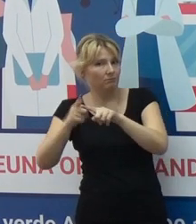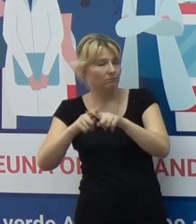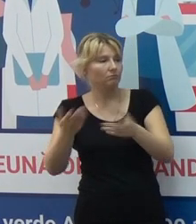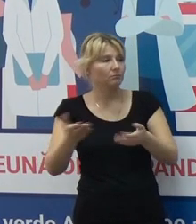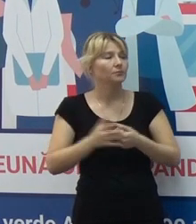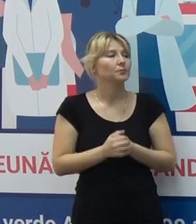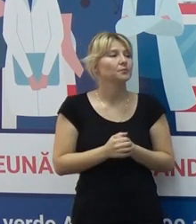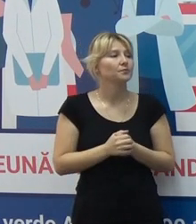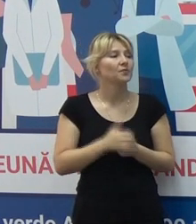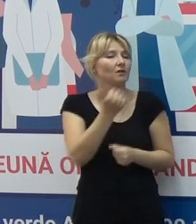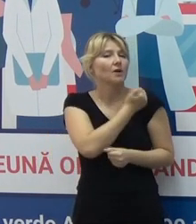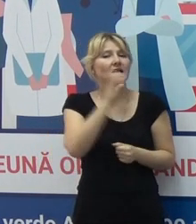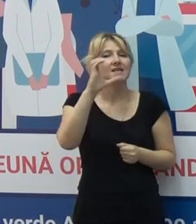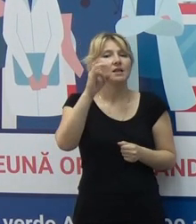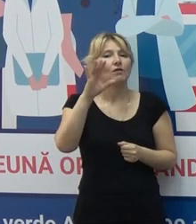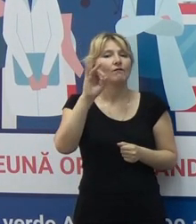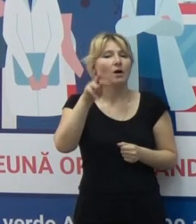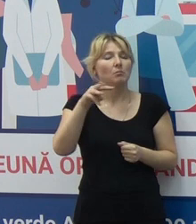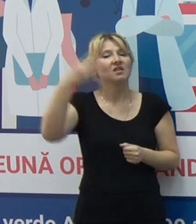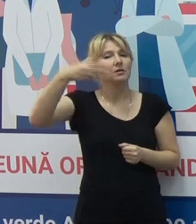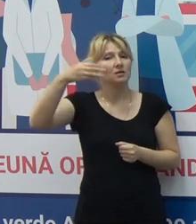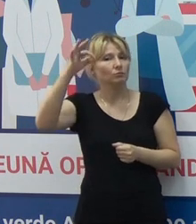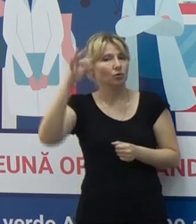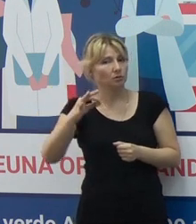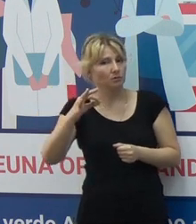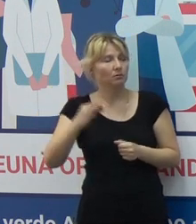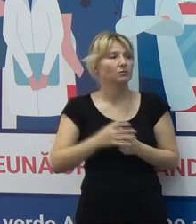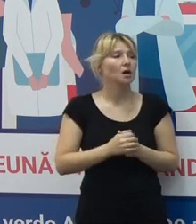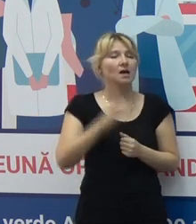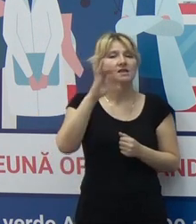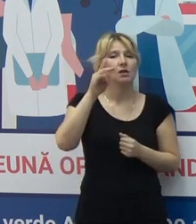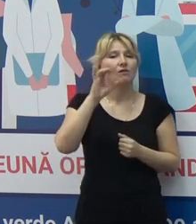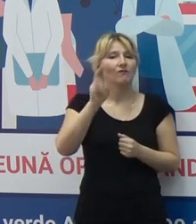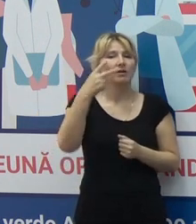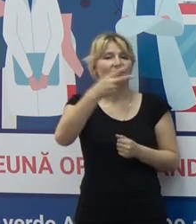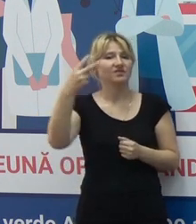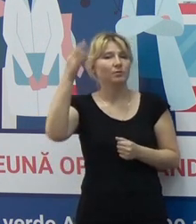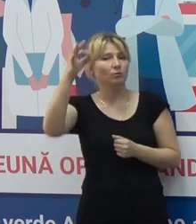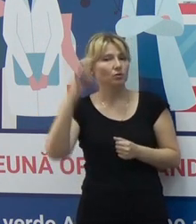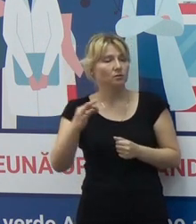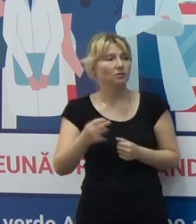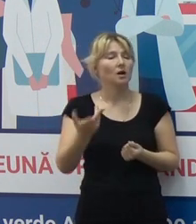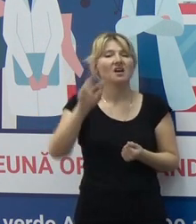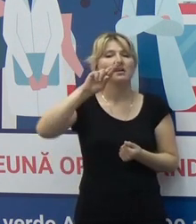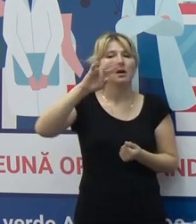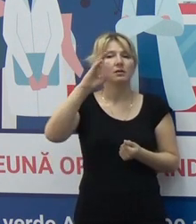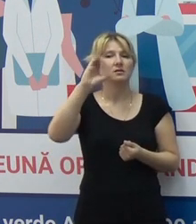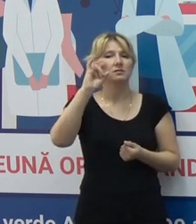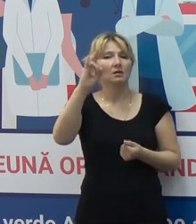în cazul vaccinului Sinopharm, peste 30%, Sinovac, peste 82% și vaccinul Janssen, peste